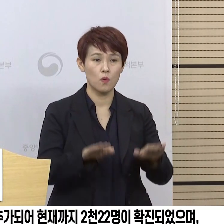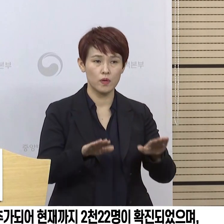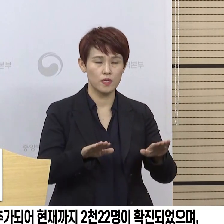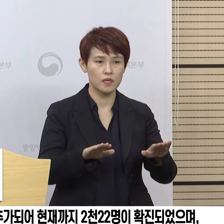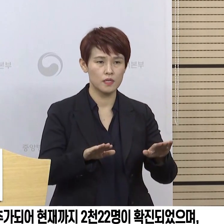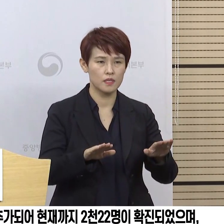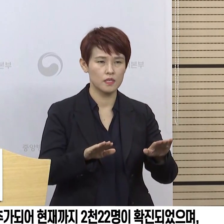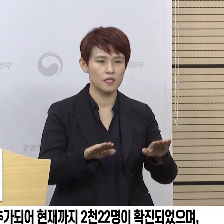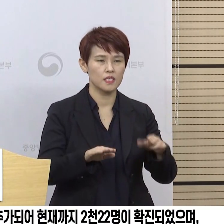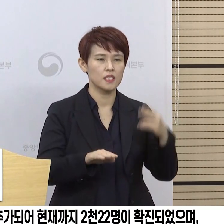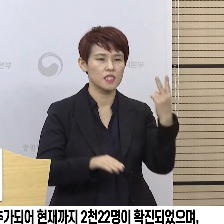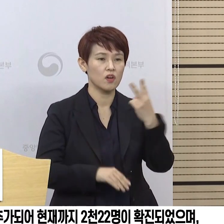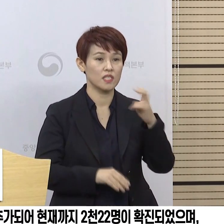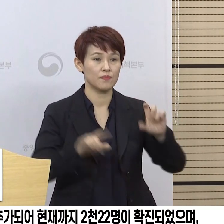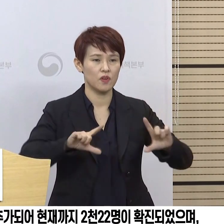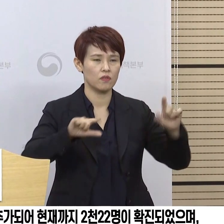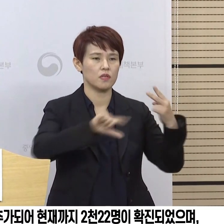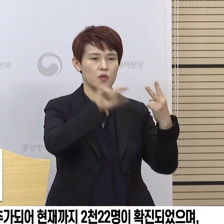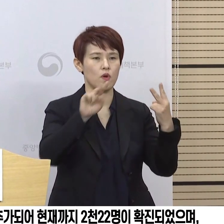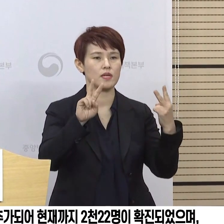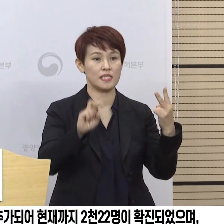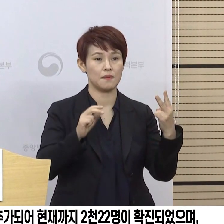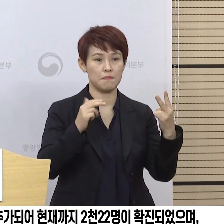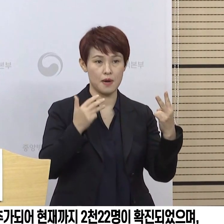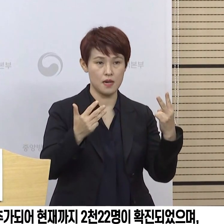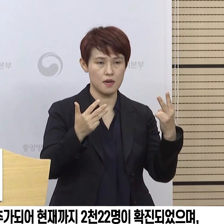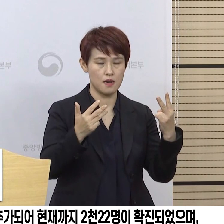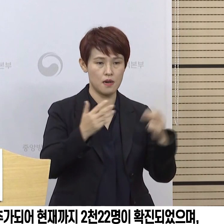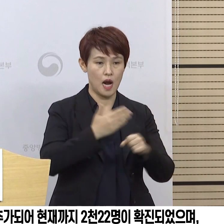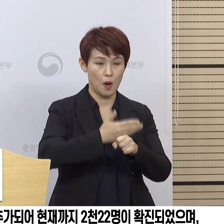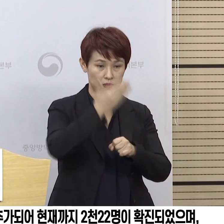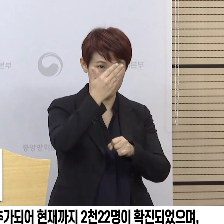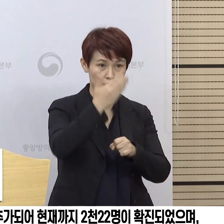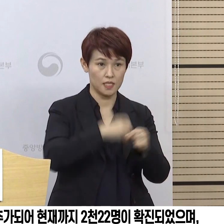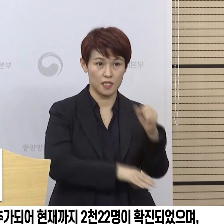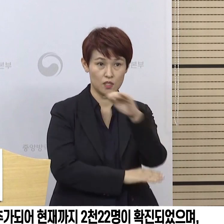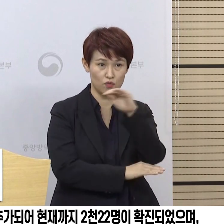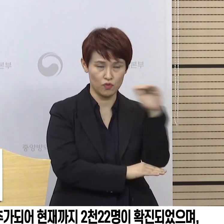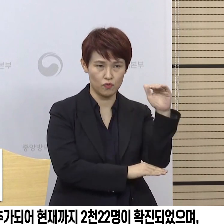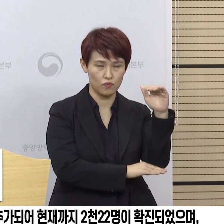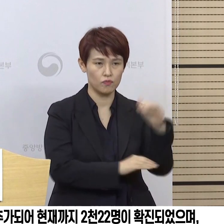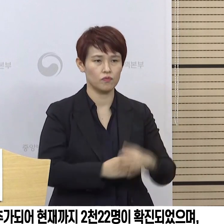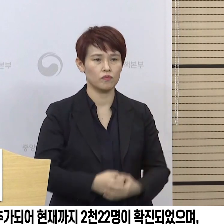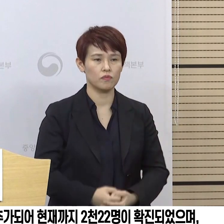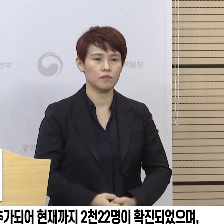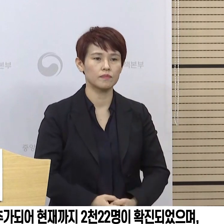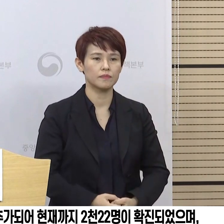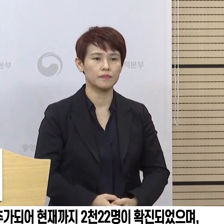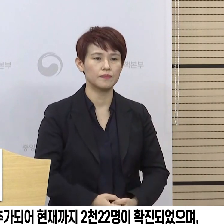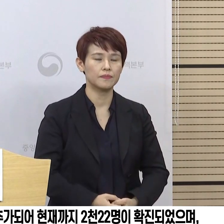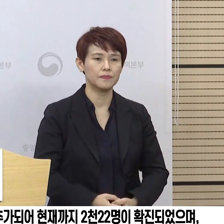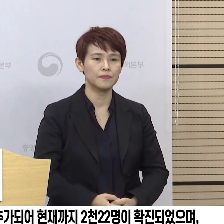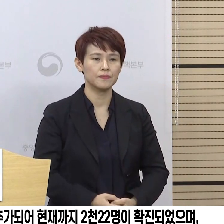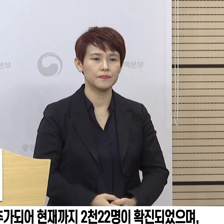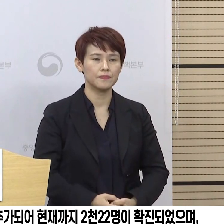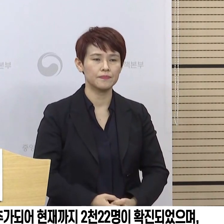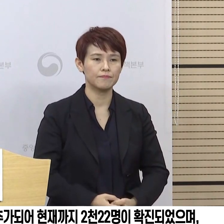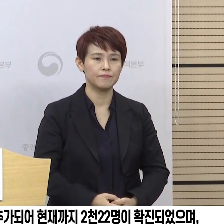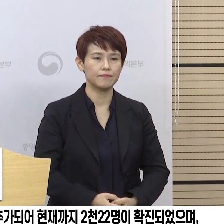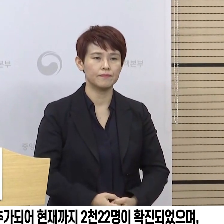2020년 2월 28일 오전 9시 현재 24시간 전에 대비해서